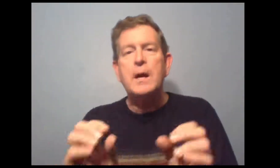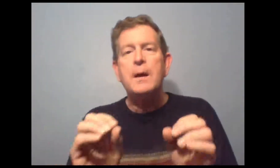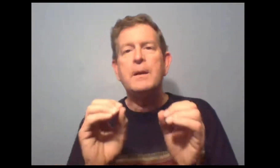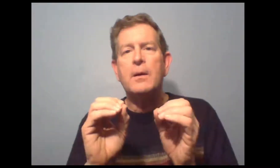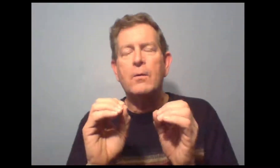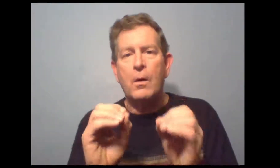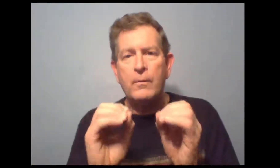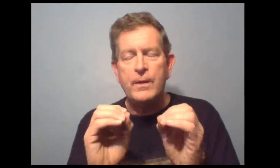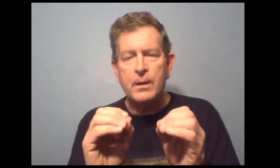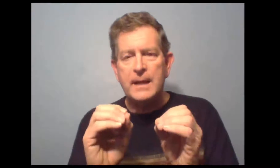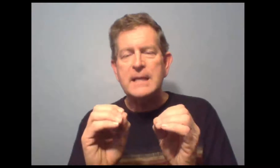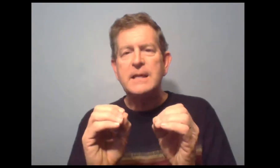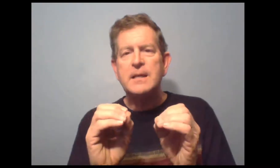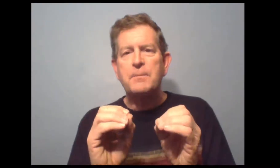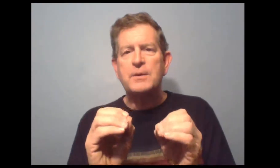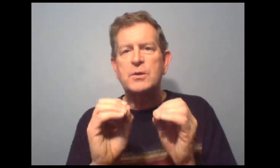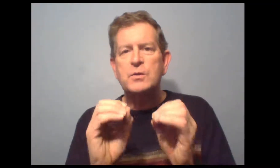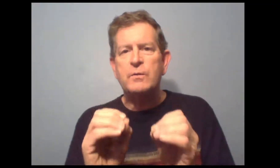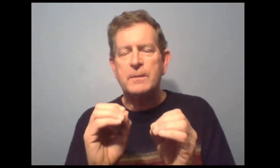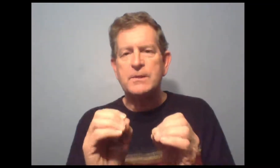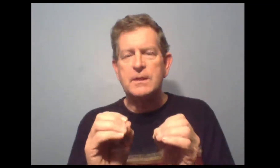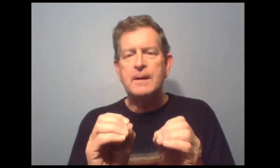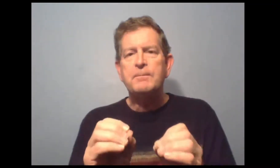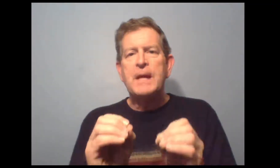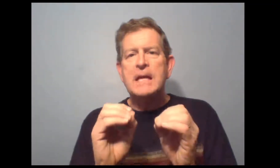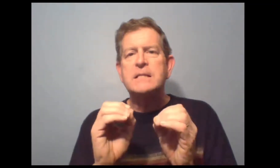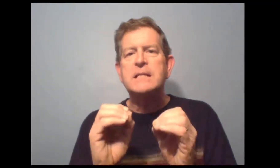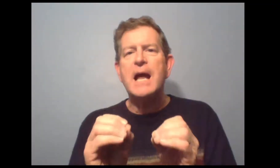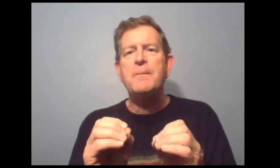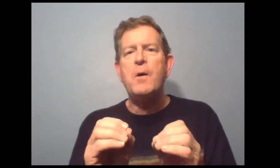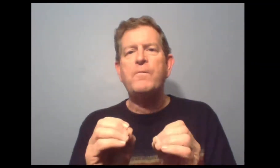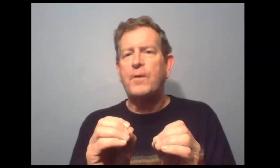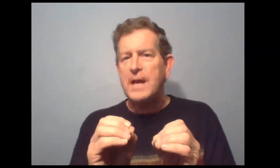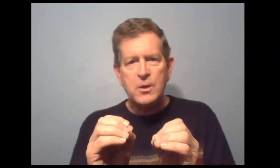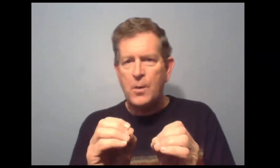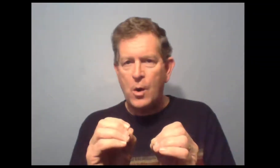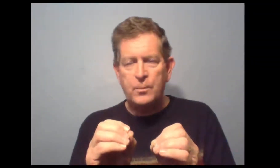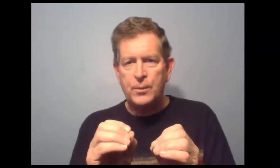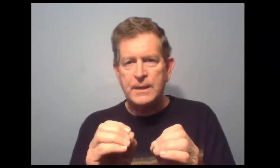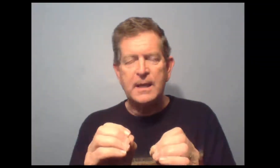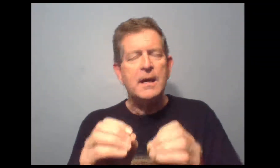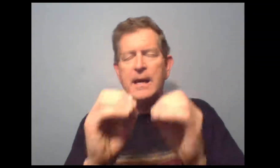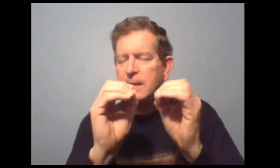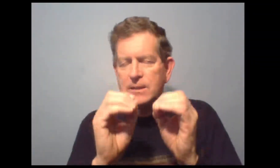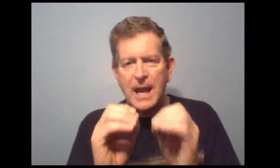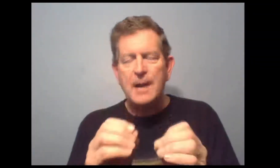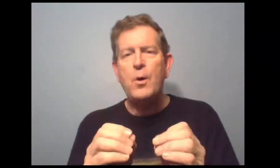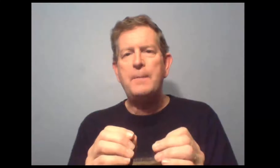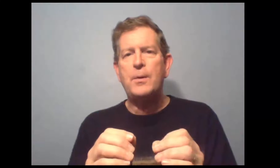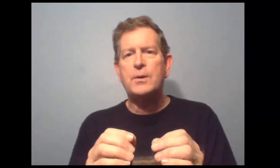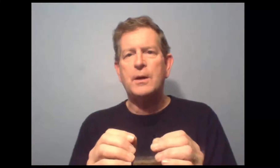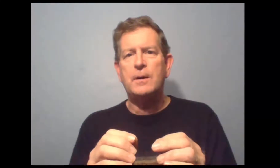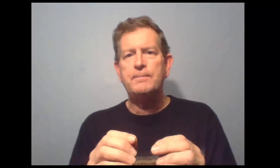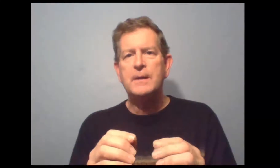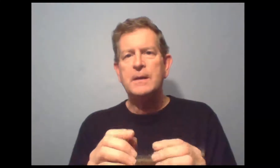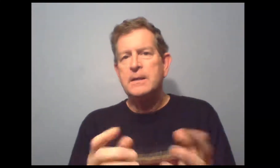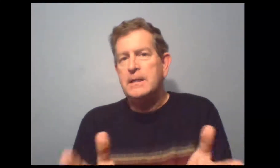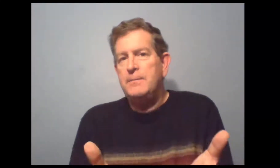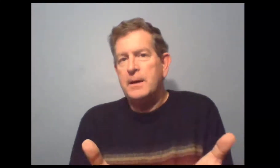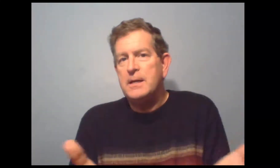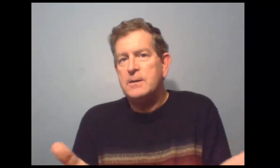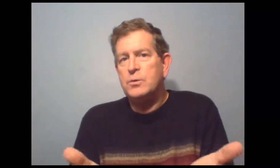'attention. Mais en réalité, c'est parce que ce verbe-ci est tellement fréquemment employé, est tellement important